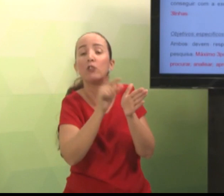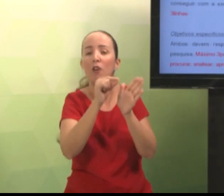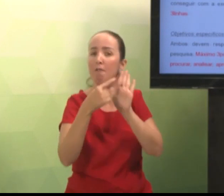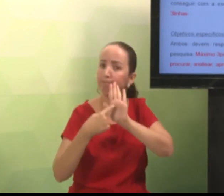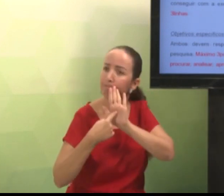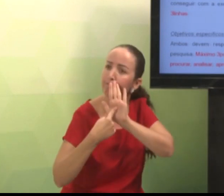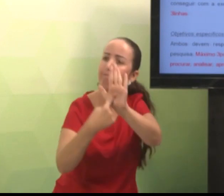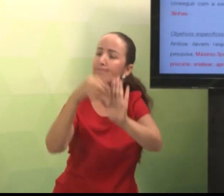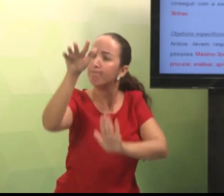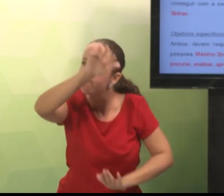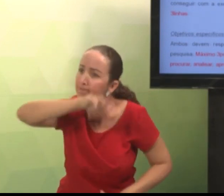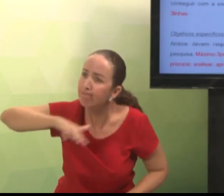Então, por exemplo.